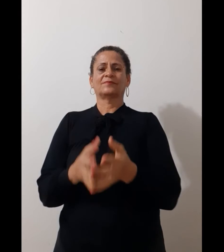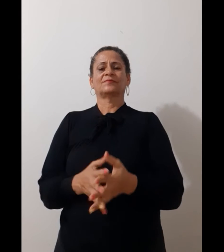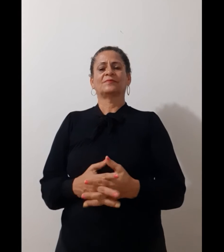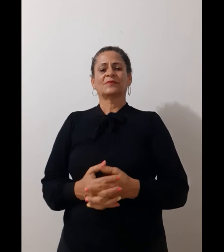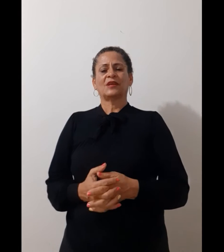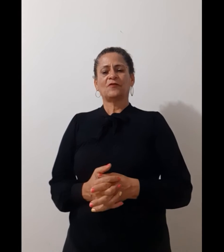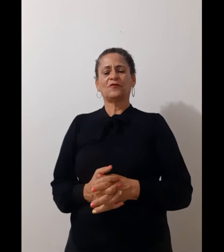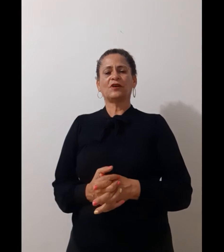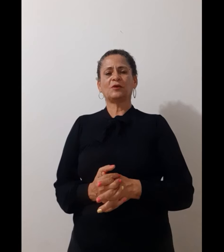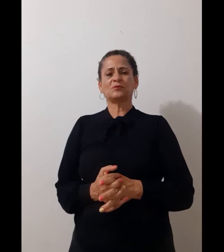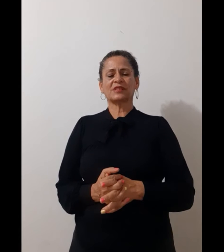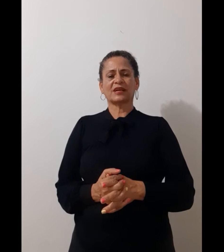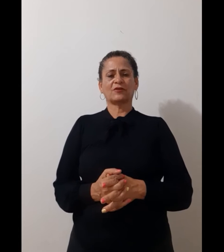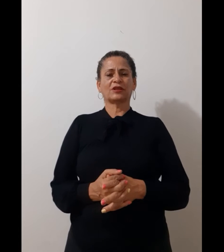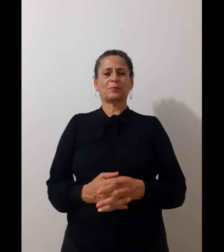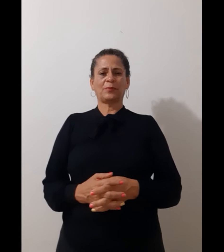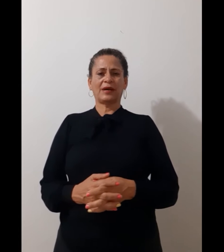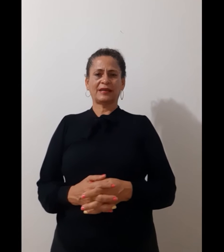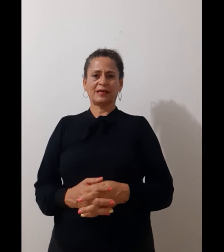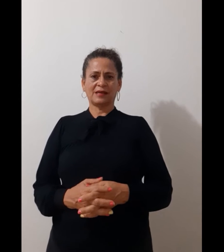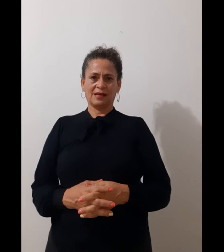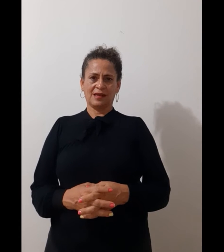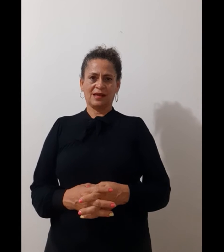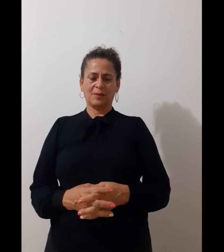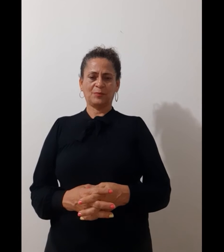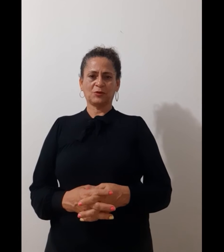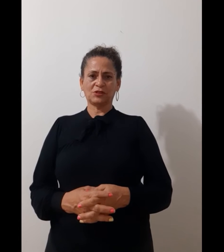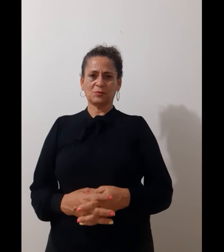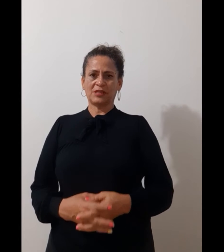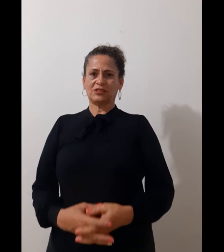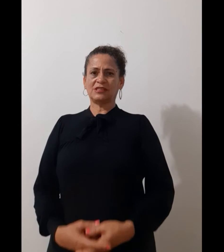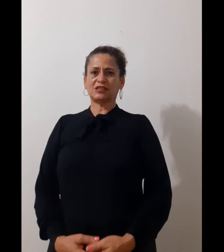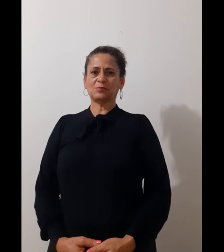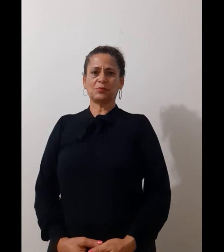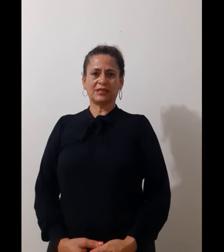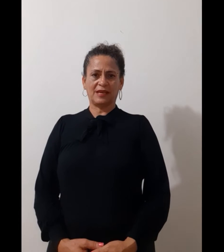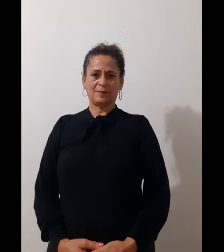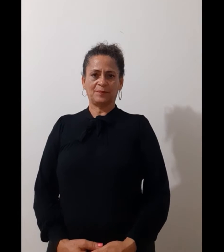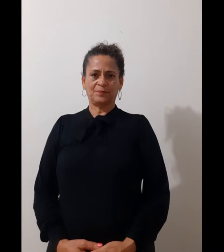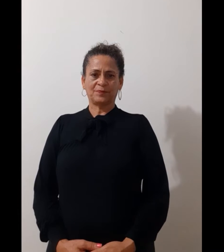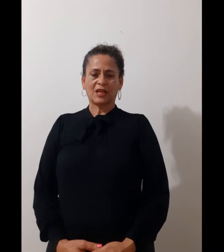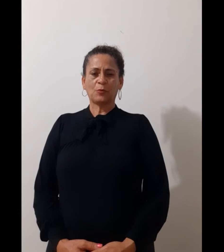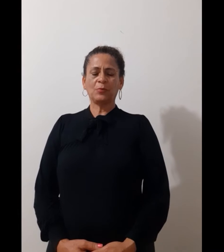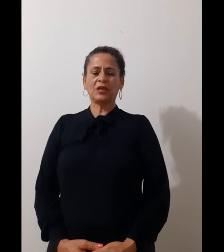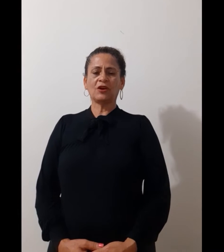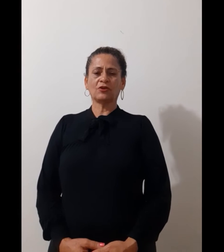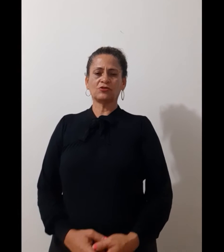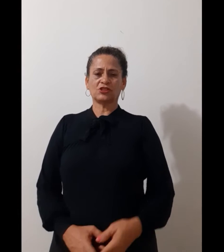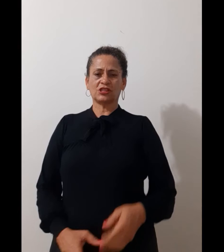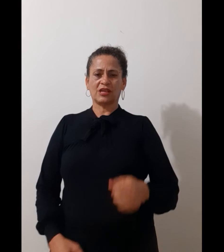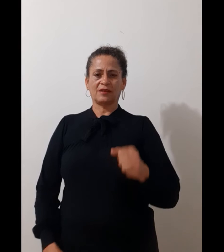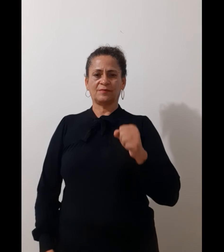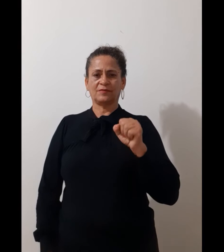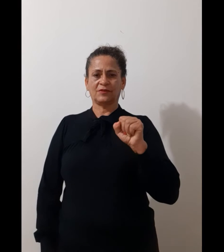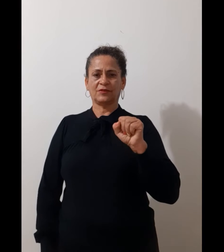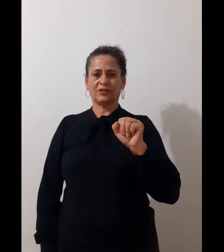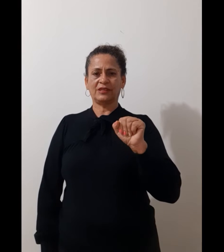Vamos agora para a próxima disciplina. Biologia. Olhe.